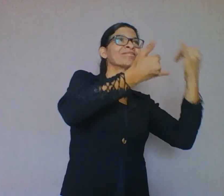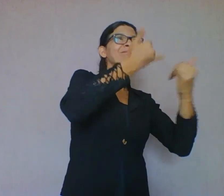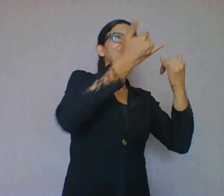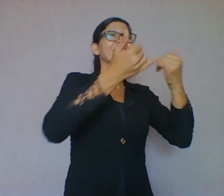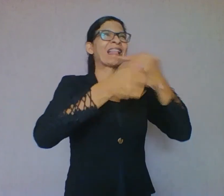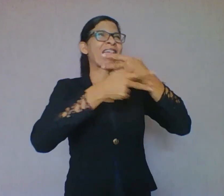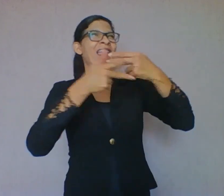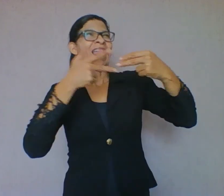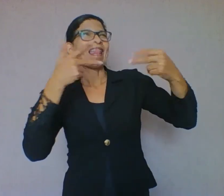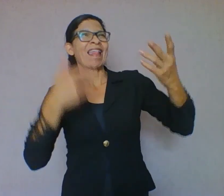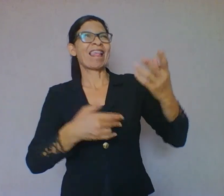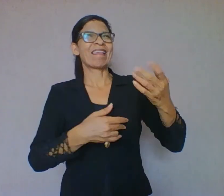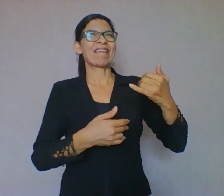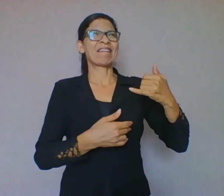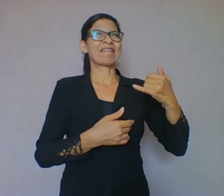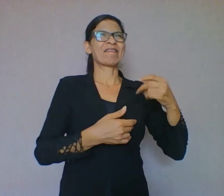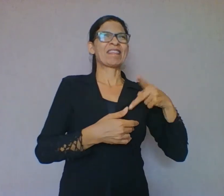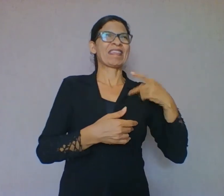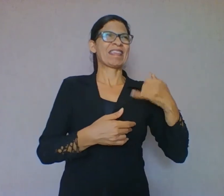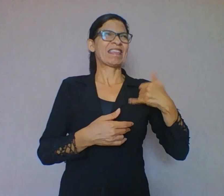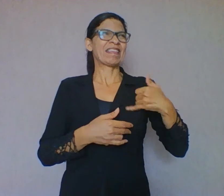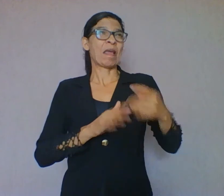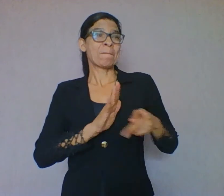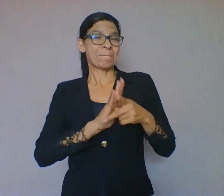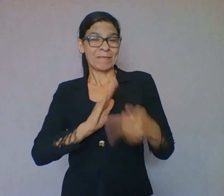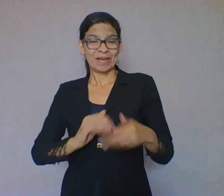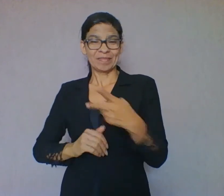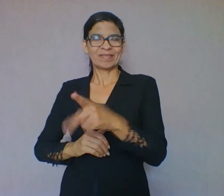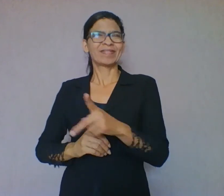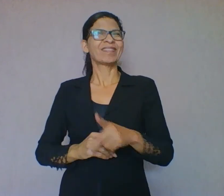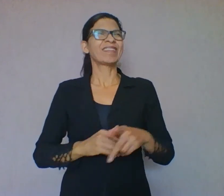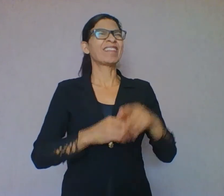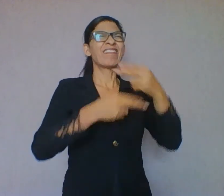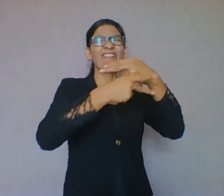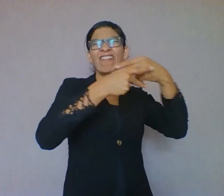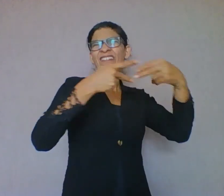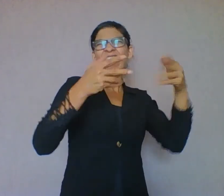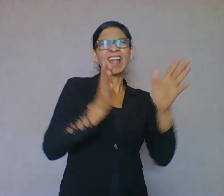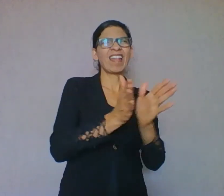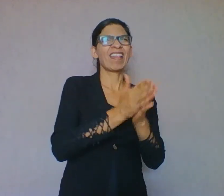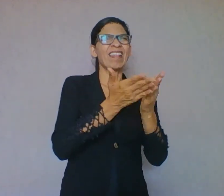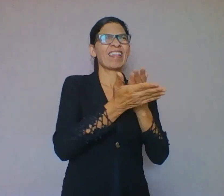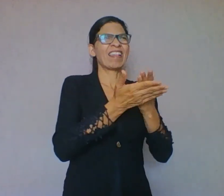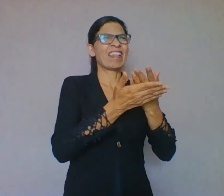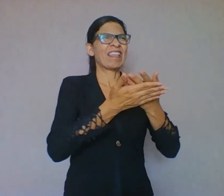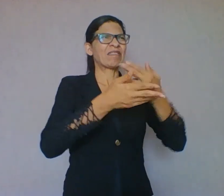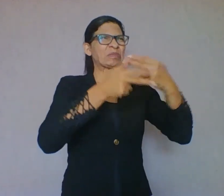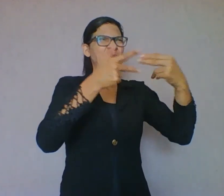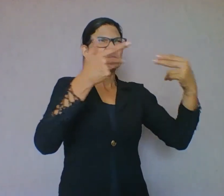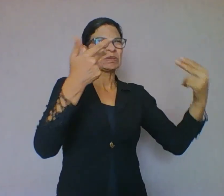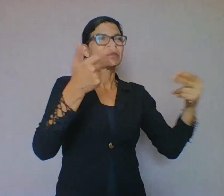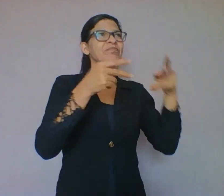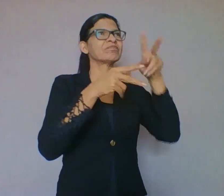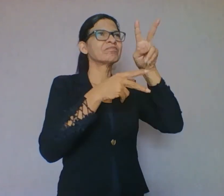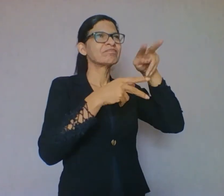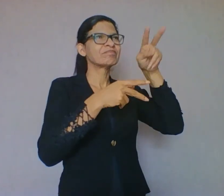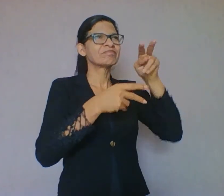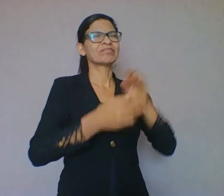para a idade dele e isso vai incentivar no processo de leitura. O gosto da leitura. O nono, estimule atividades que